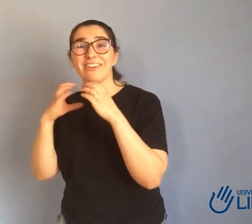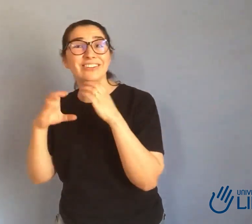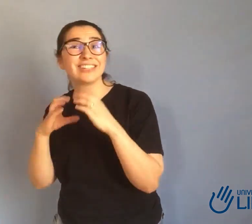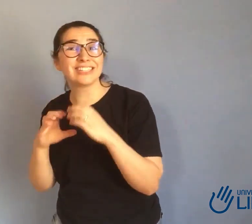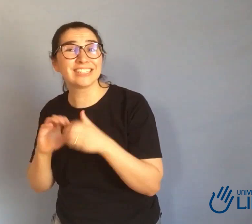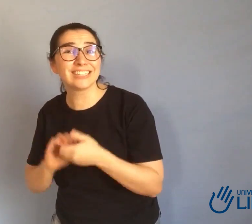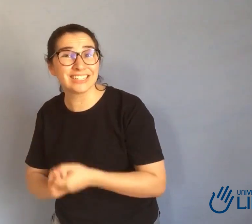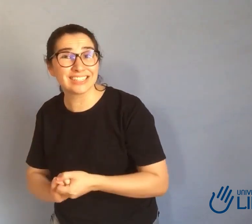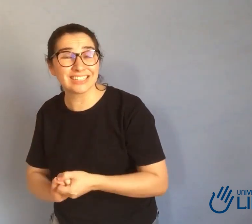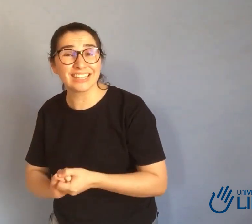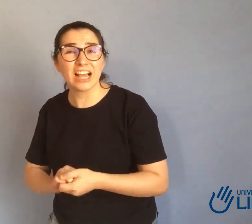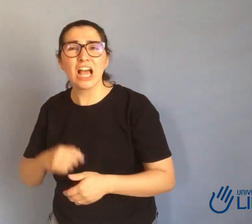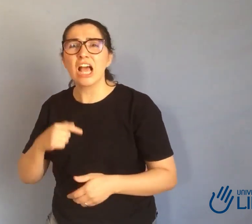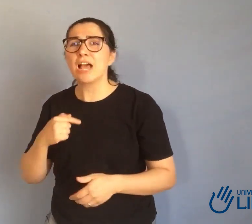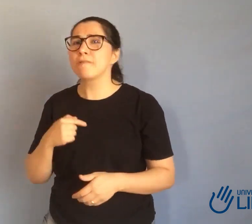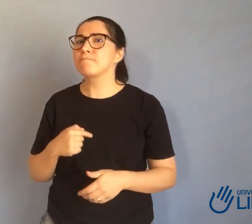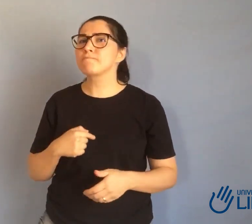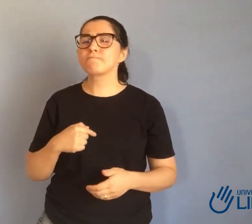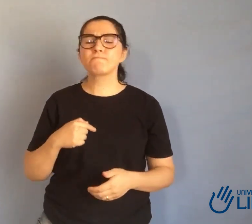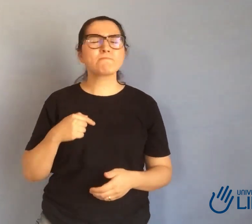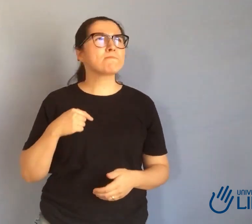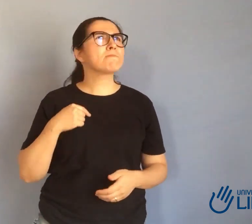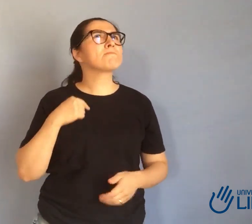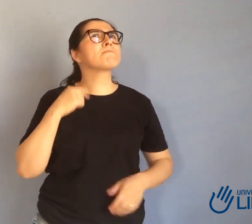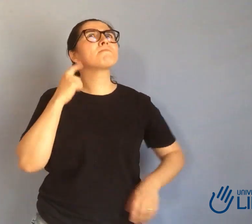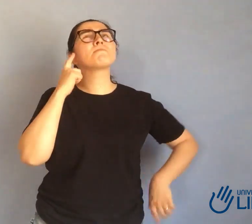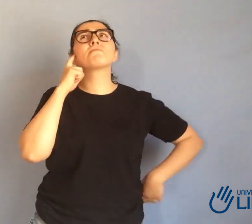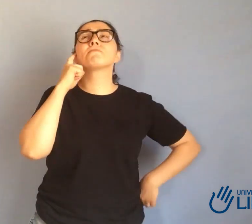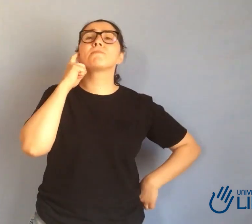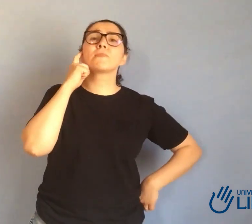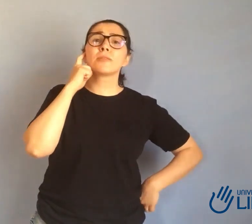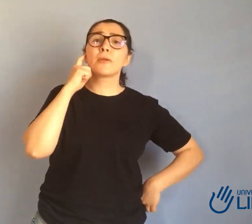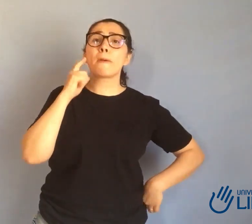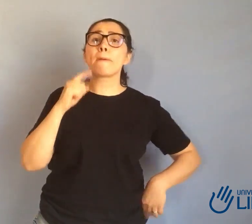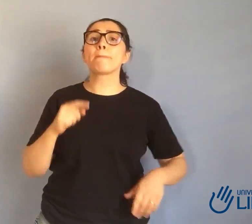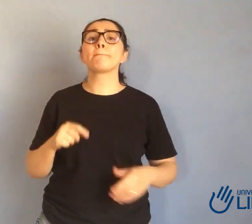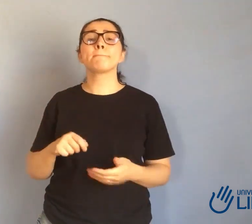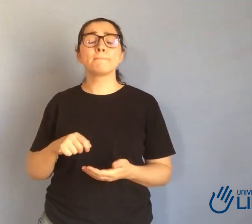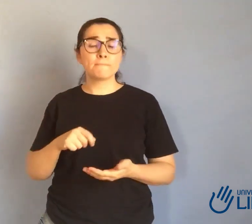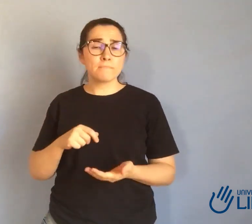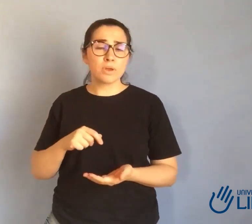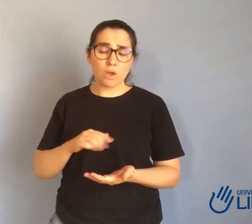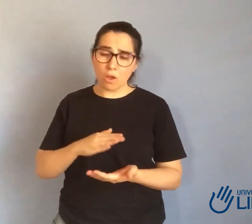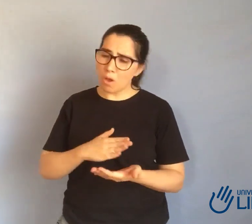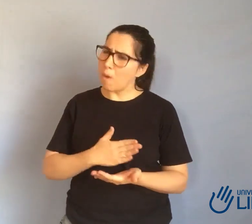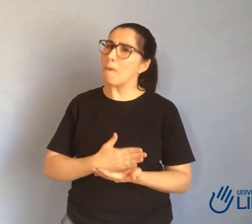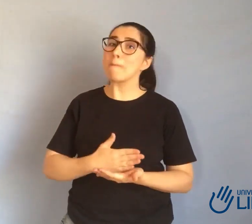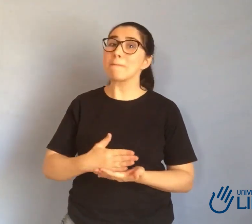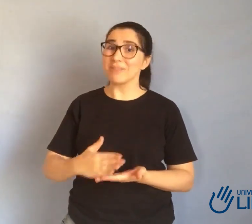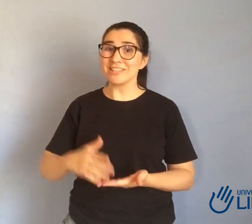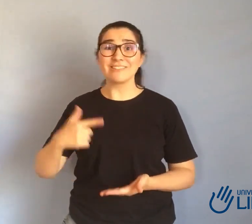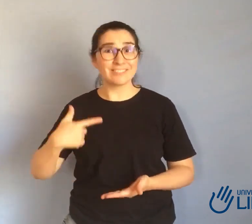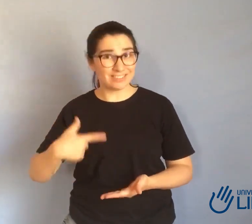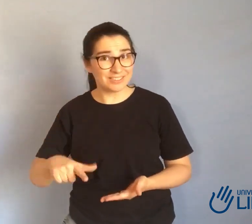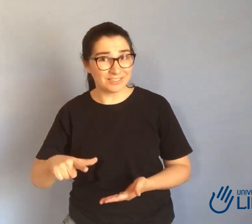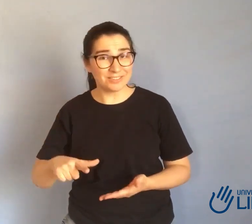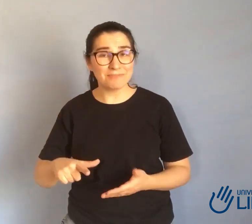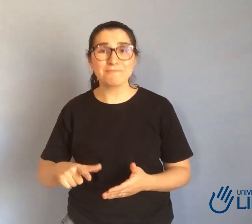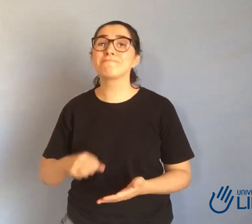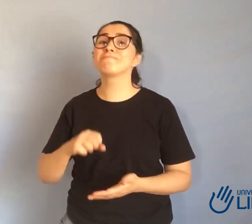mas assim que eu comecei a trabalhar como enfermeira começou a surgir dentro de mim uma vontade assim imensa de ajudar